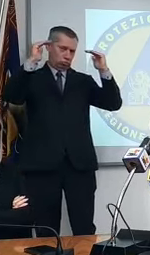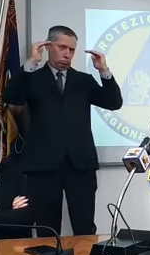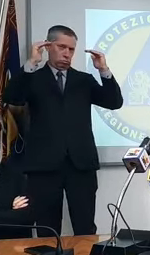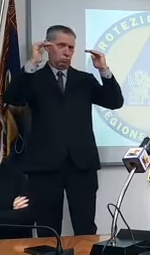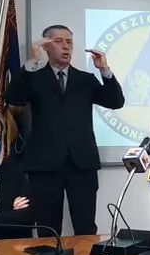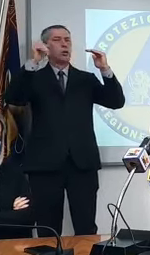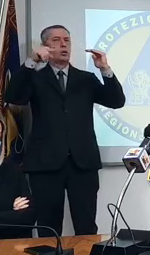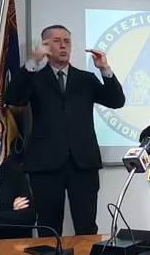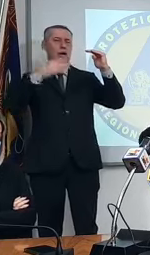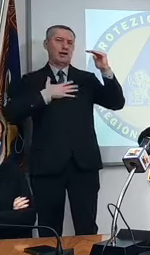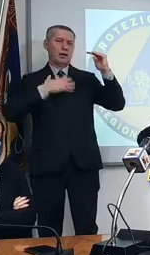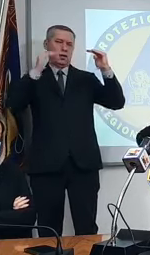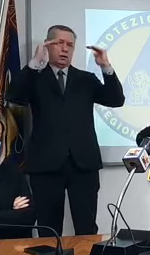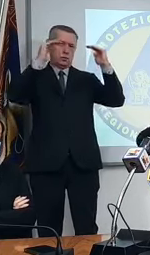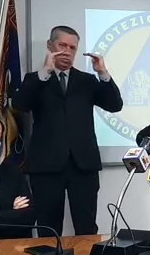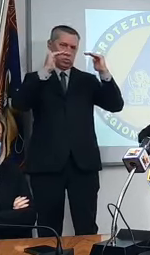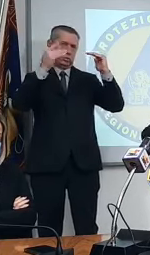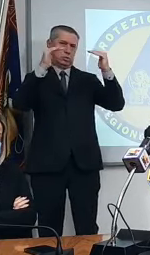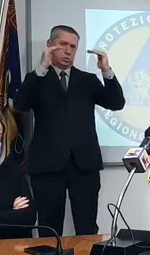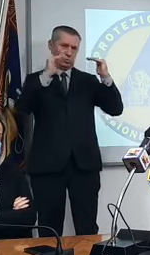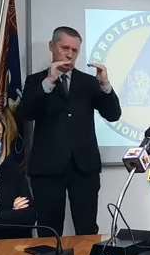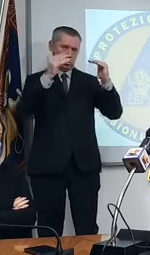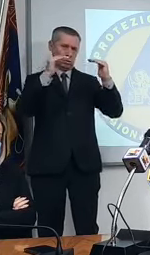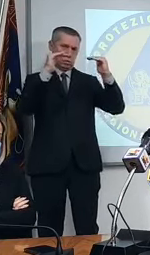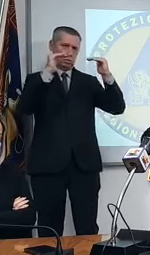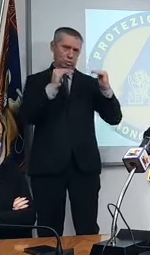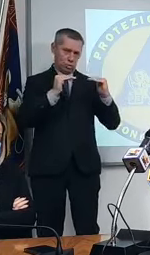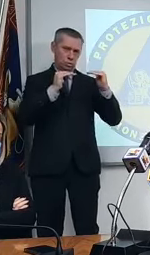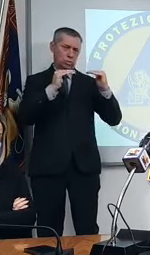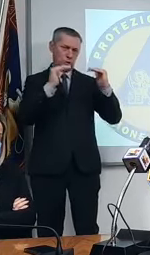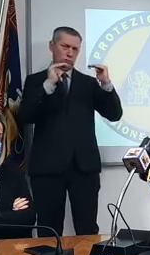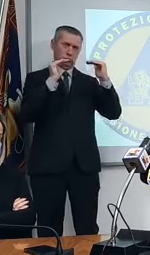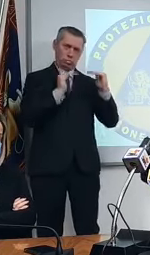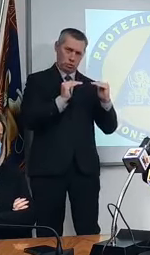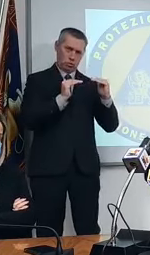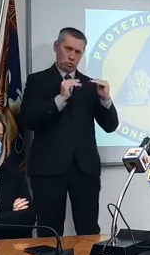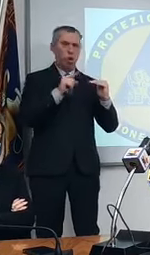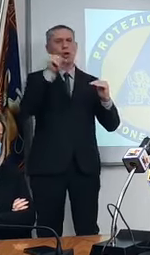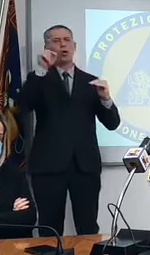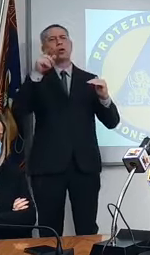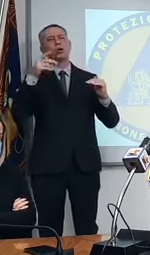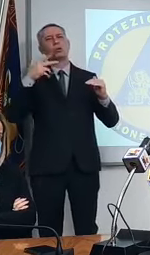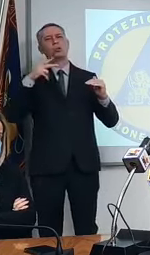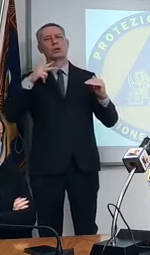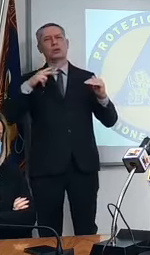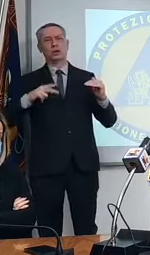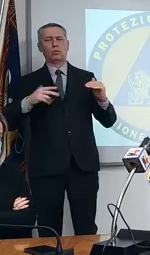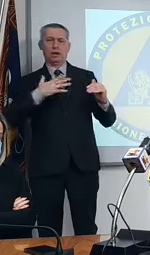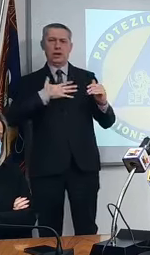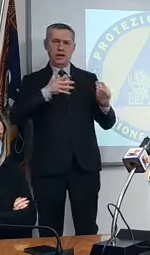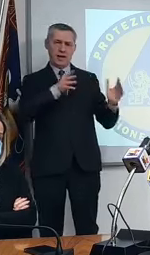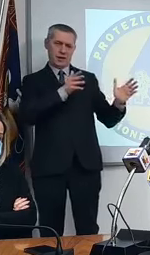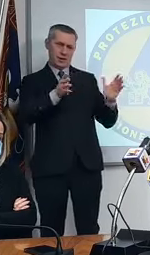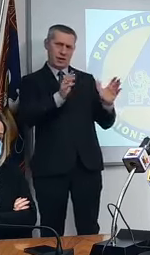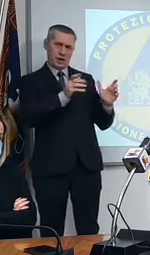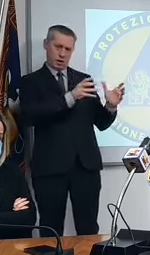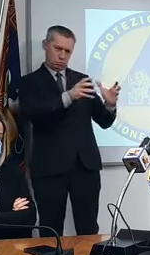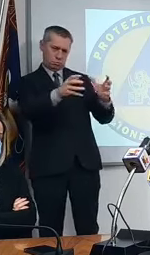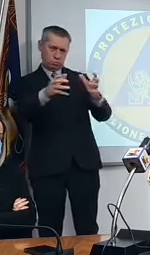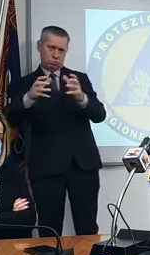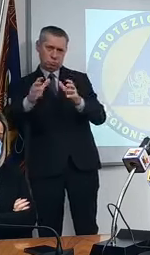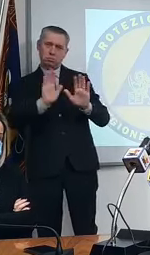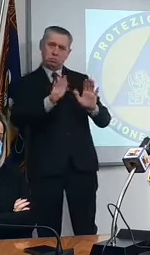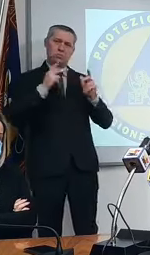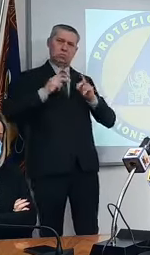avrò sicuramente messo in sicurezza intanto coloro che se si prendono il virus rischiano tanto e dopo di che andremo avanti a procedere con queste